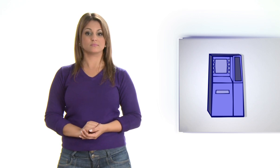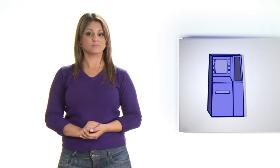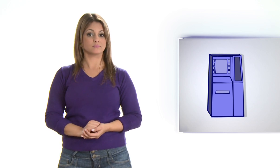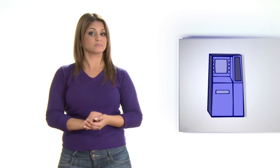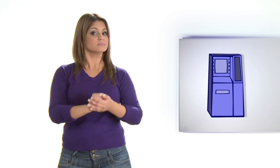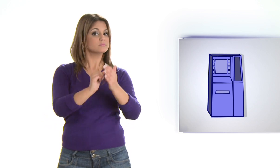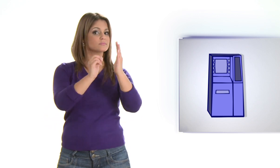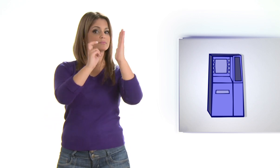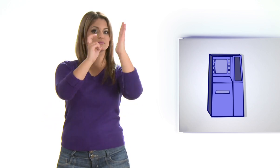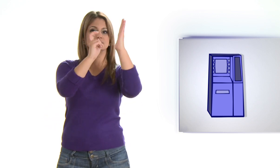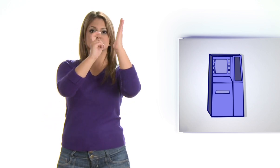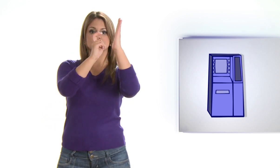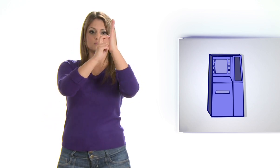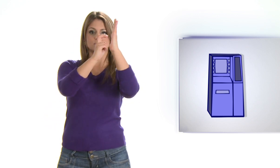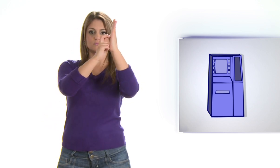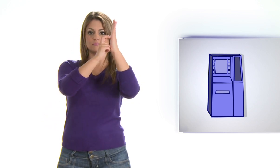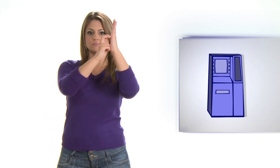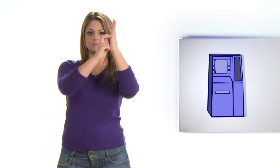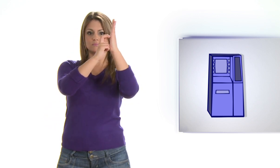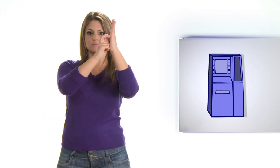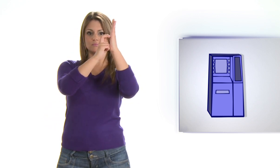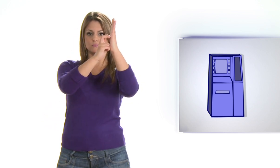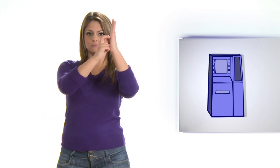Caixa Caixa Eletrônico